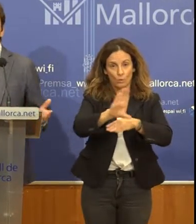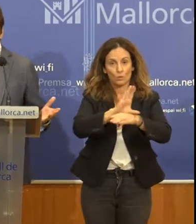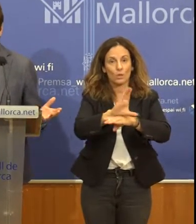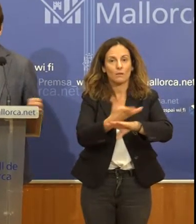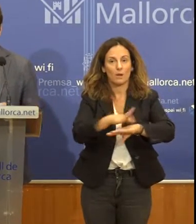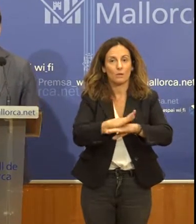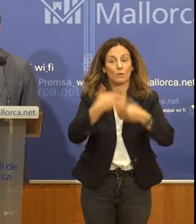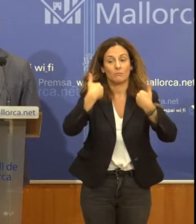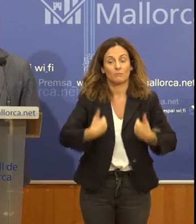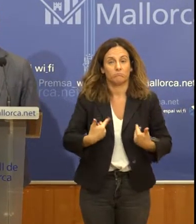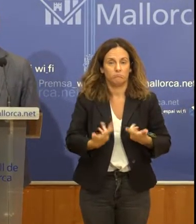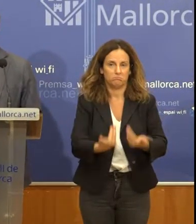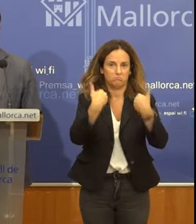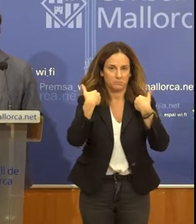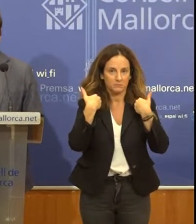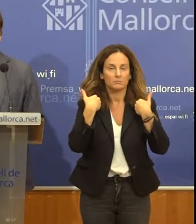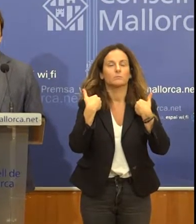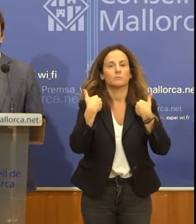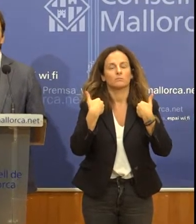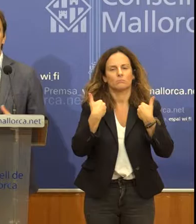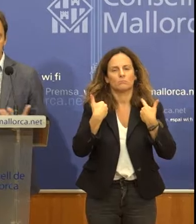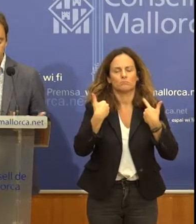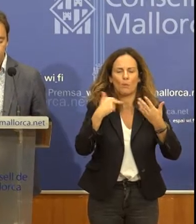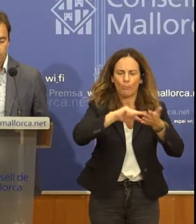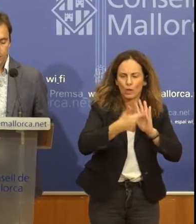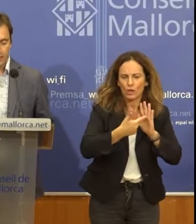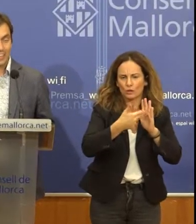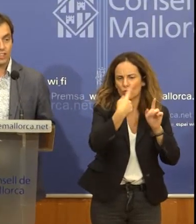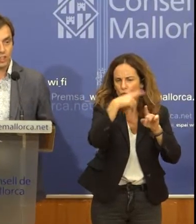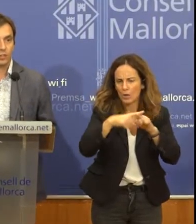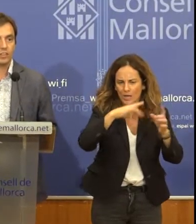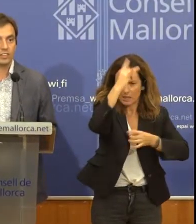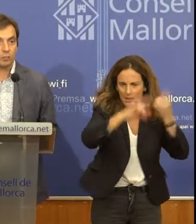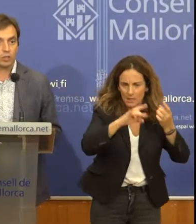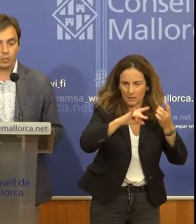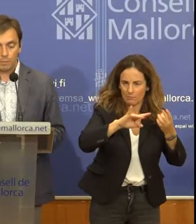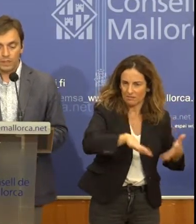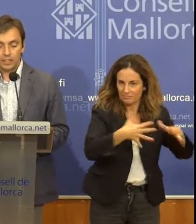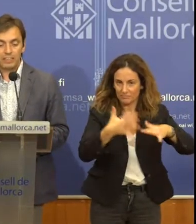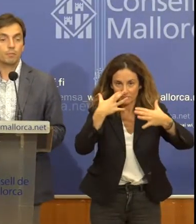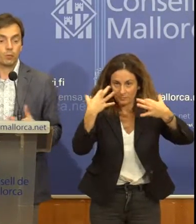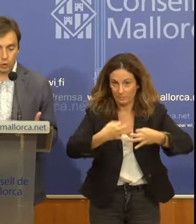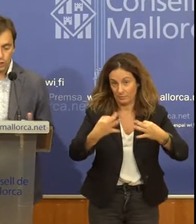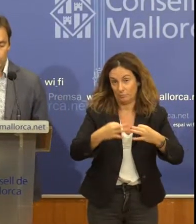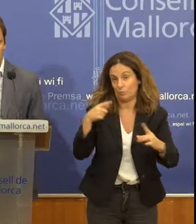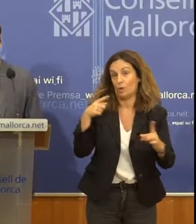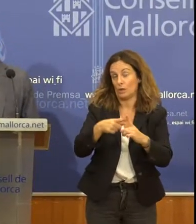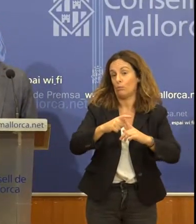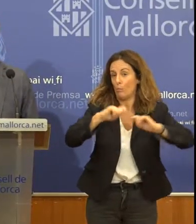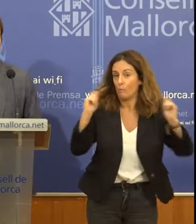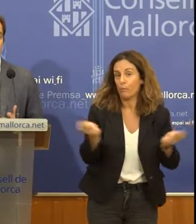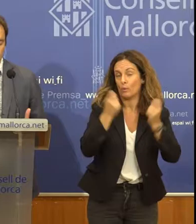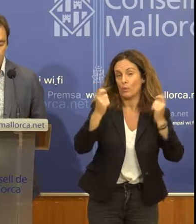com a responsables d'executar els projectes i les iniciatives de creació, de distribució i de promoció